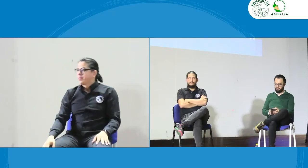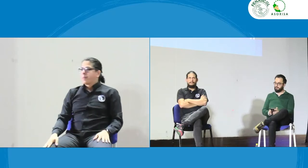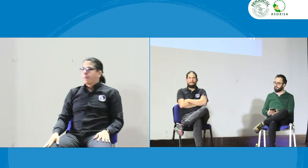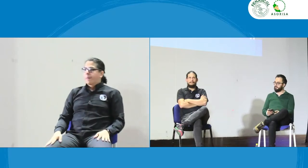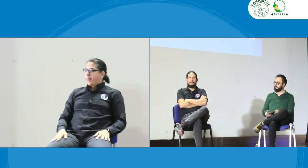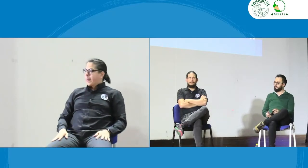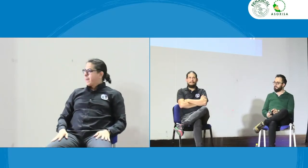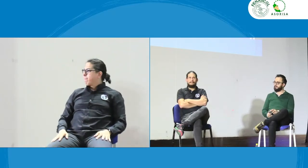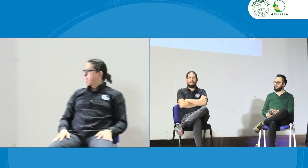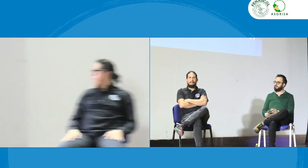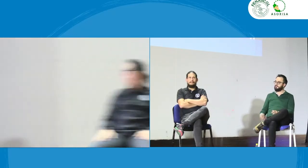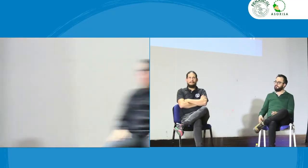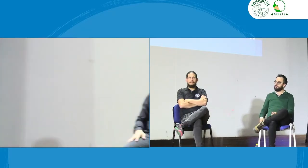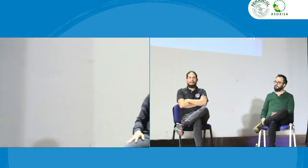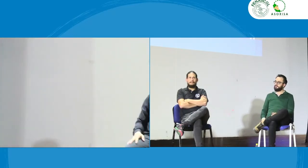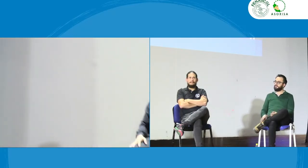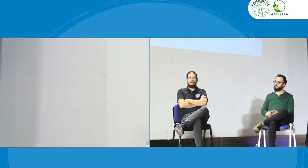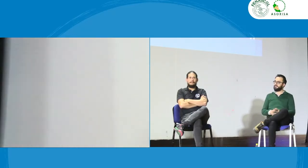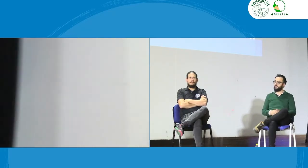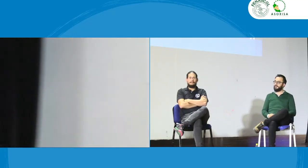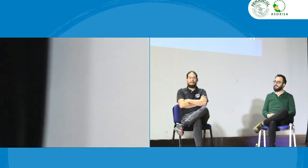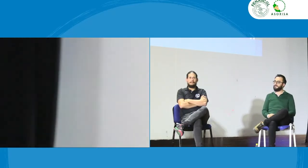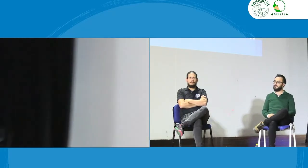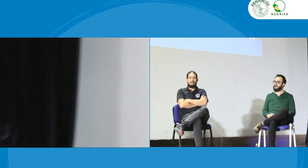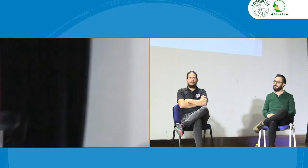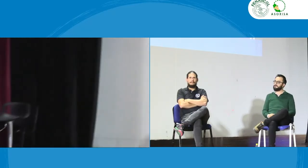es importante y son procesos que se tienen que seguir de aquí en adelante